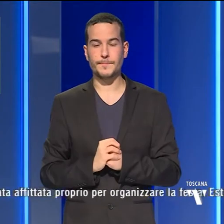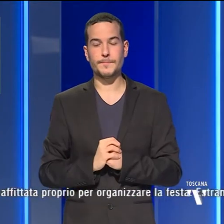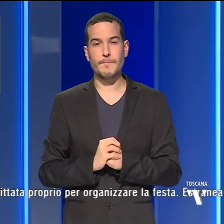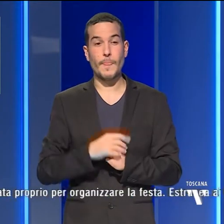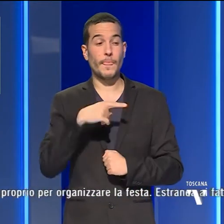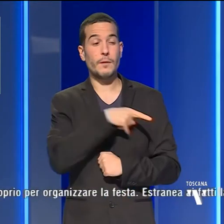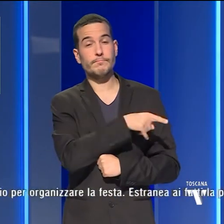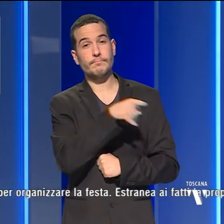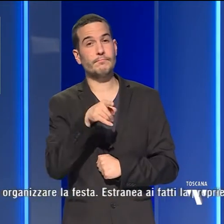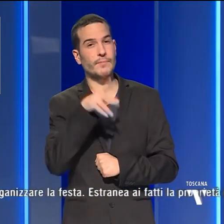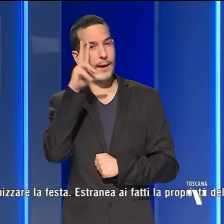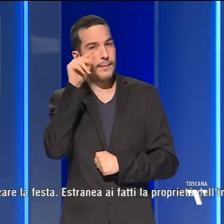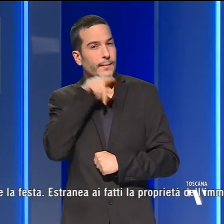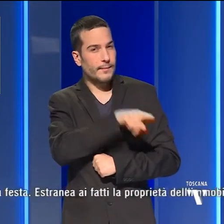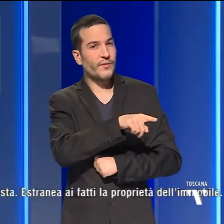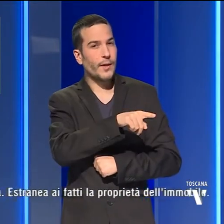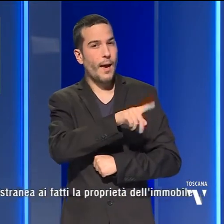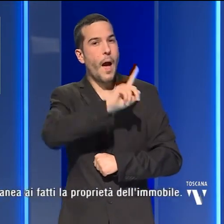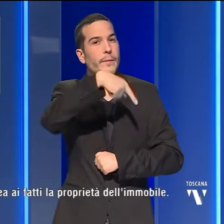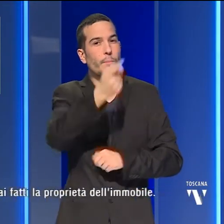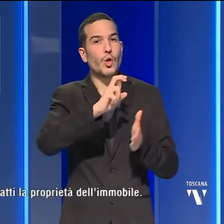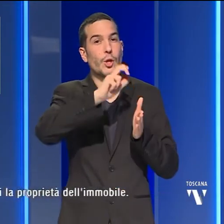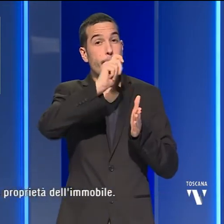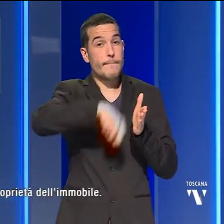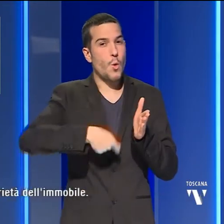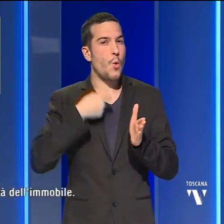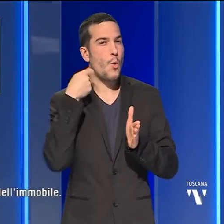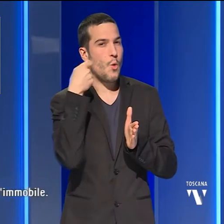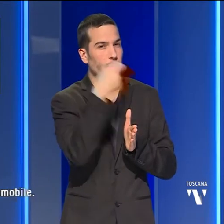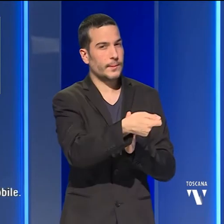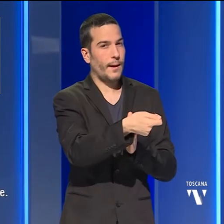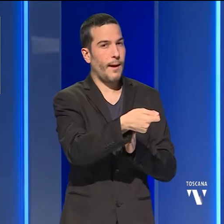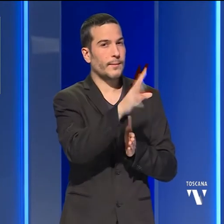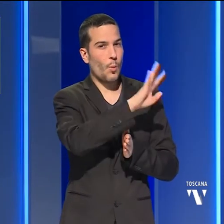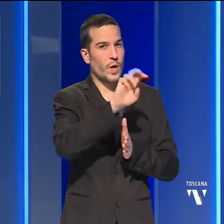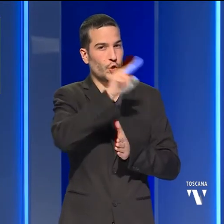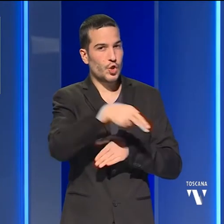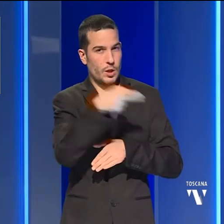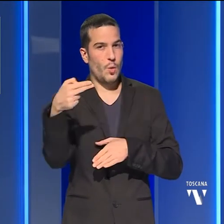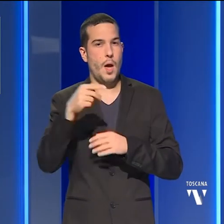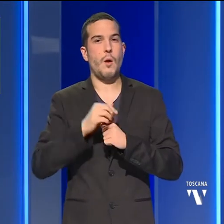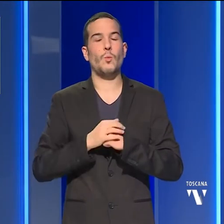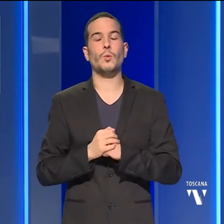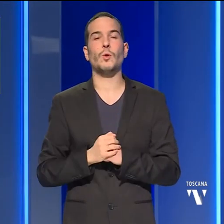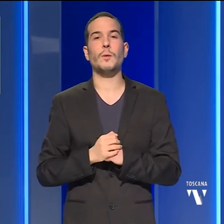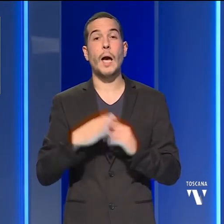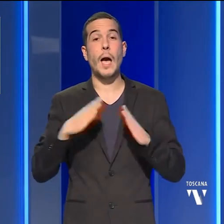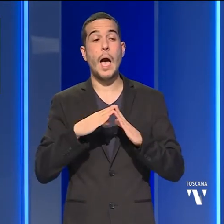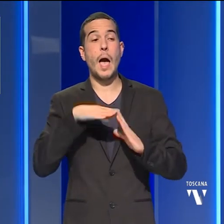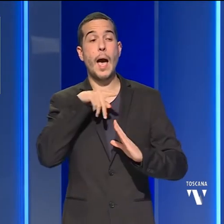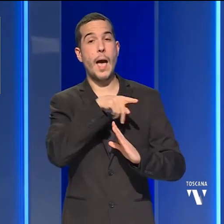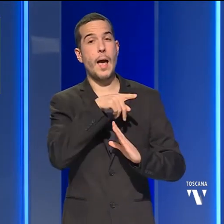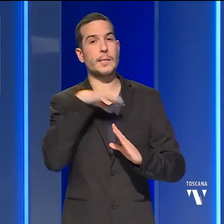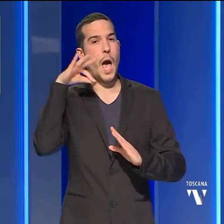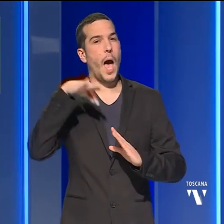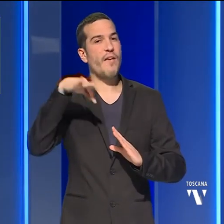Tutte sono state identificate e verranno multate con sanzioni da 400 euro. L'abitazione sarebbe stata